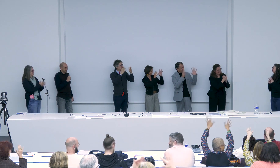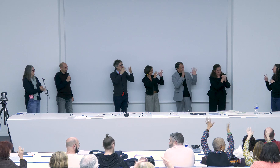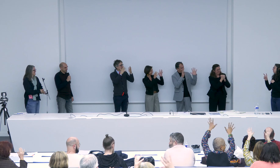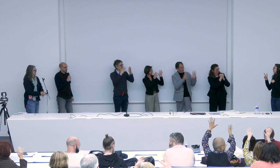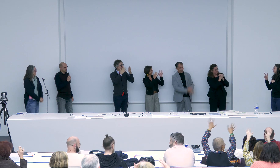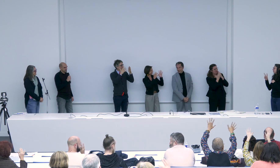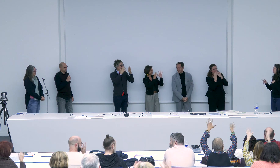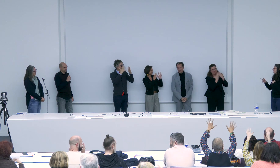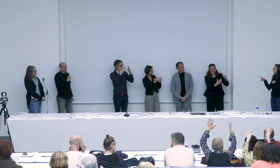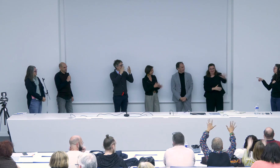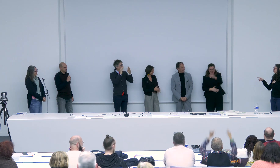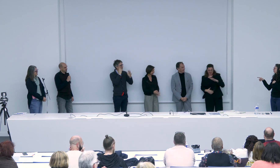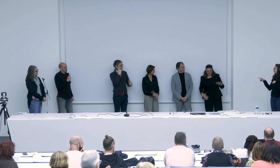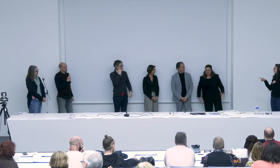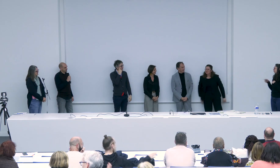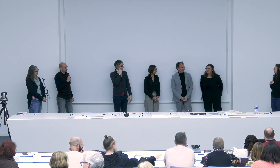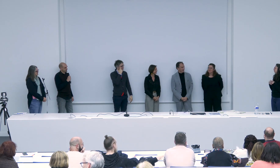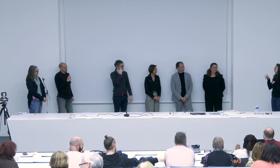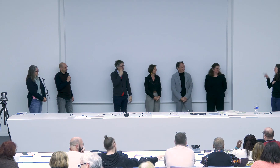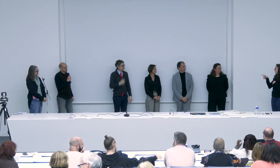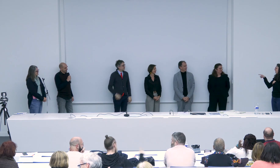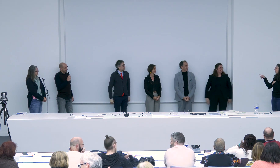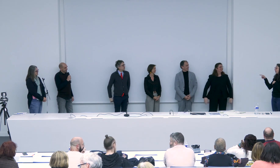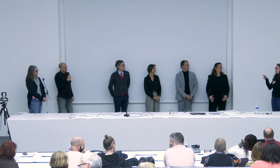bravo merci à tous